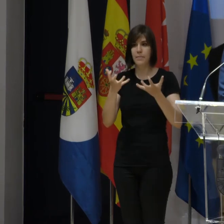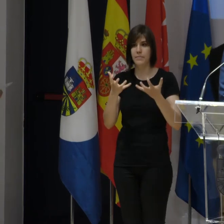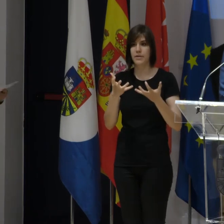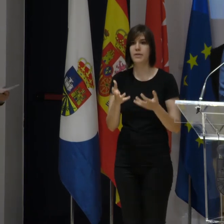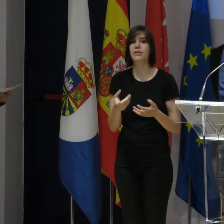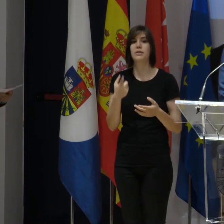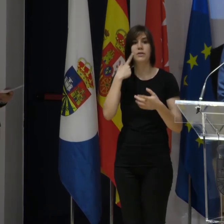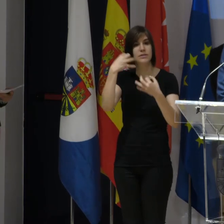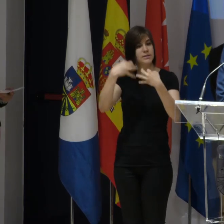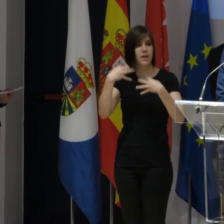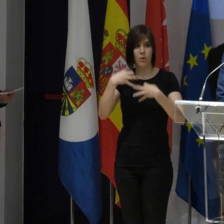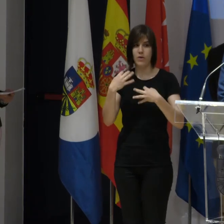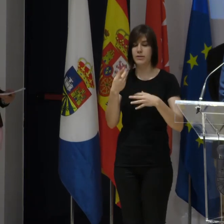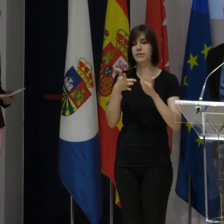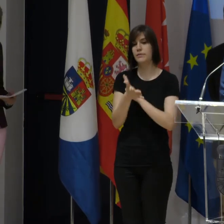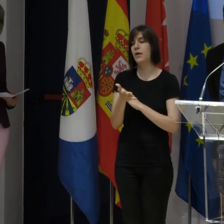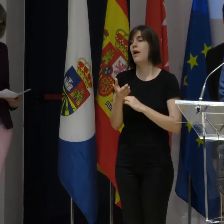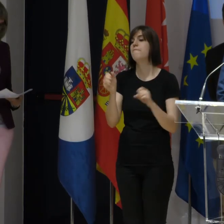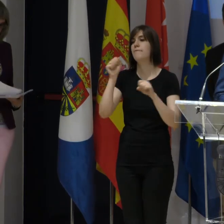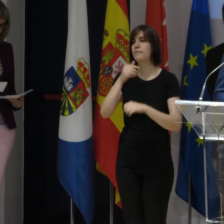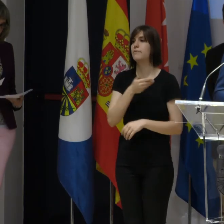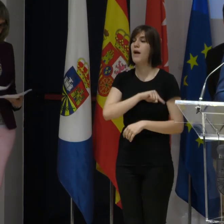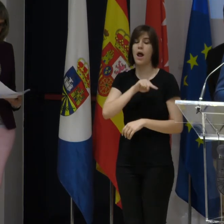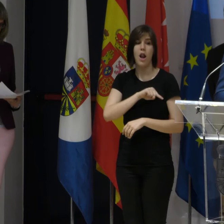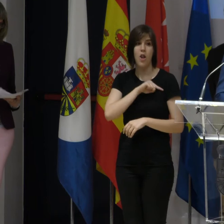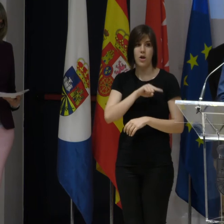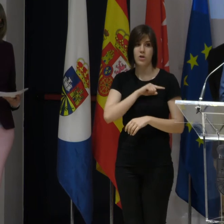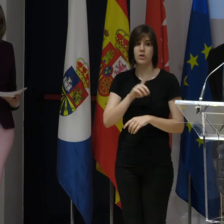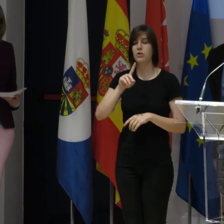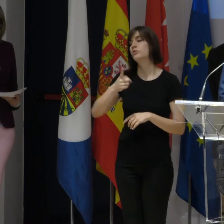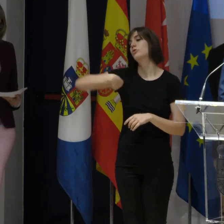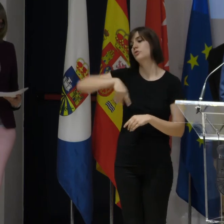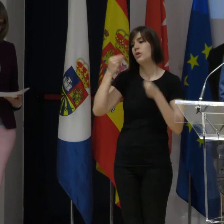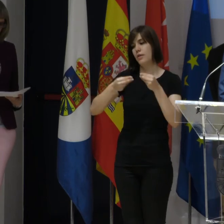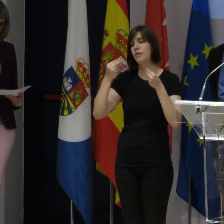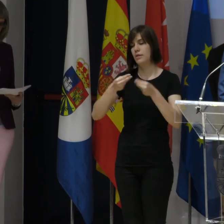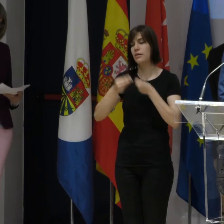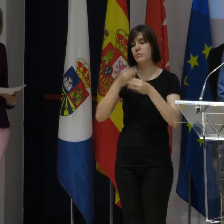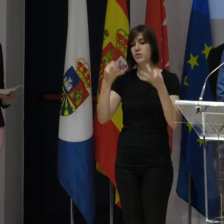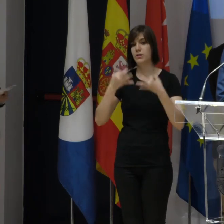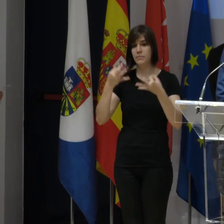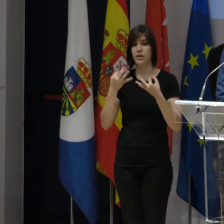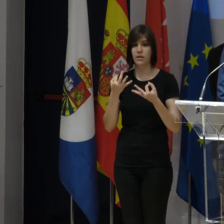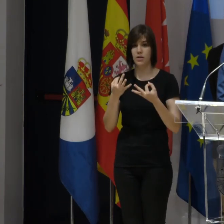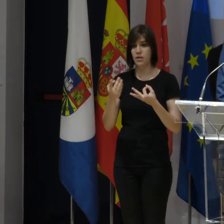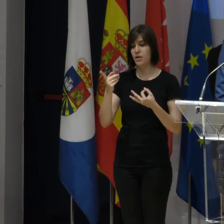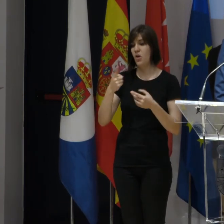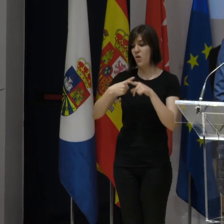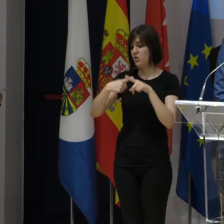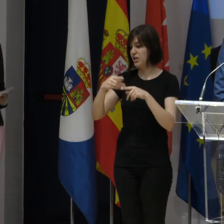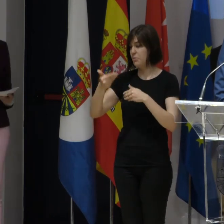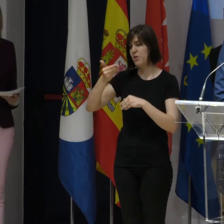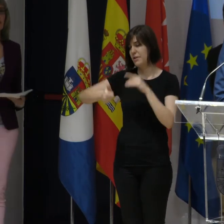seguridad es un valor, seguridad es una cosa que llevamos en nuestras venas. Y para nosotros, no hay nada más importante